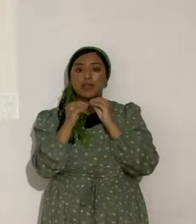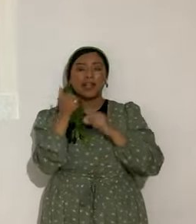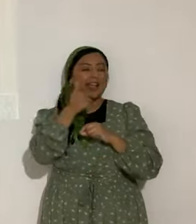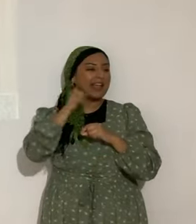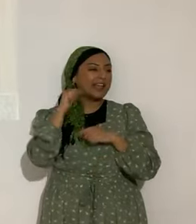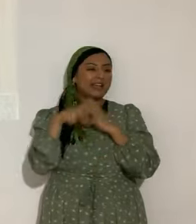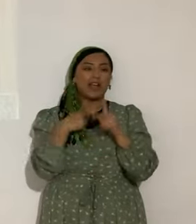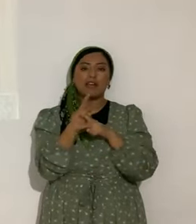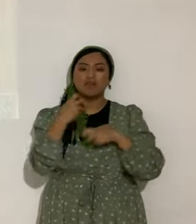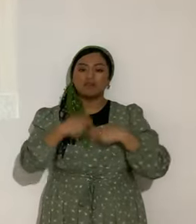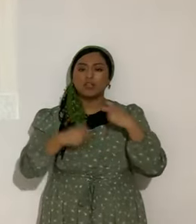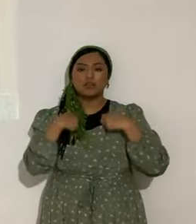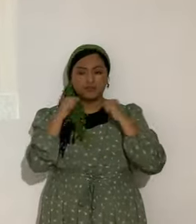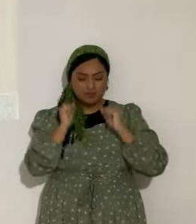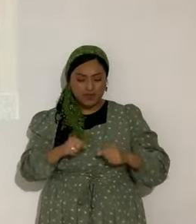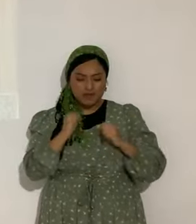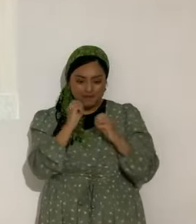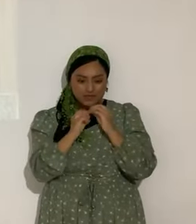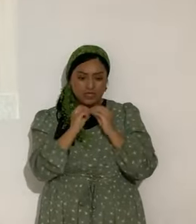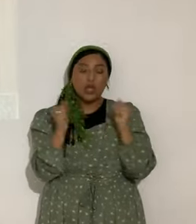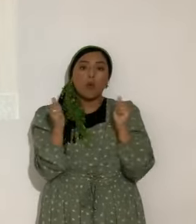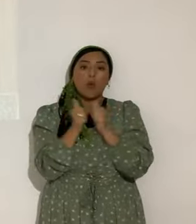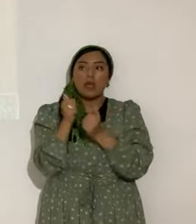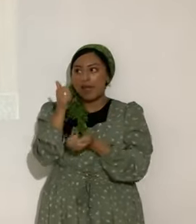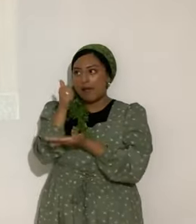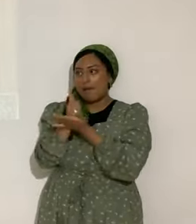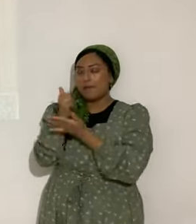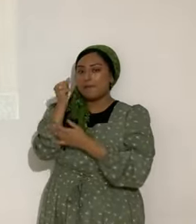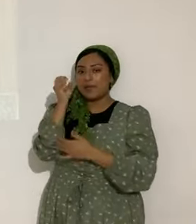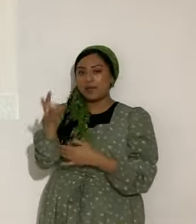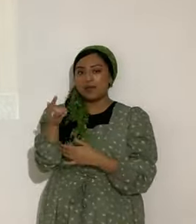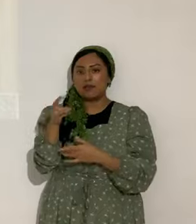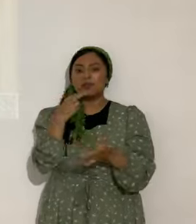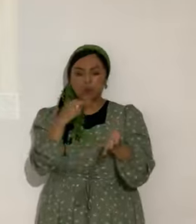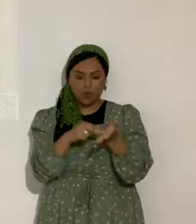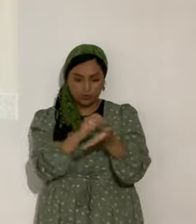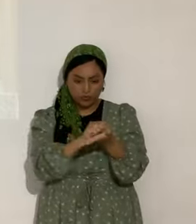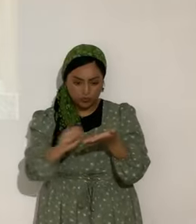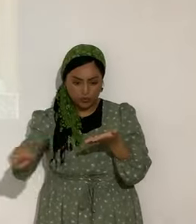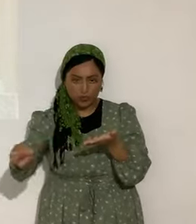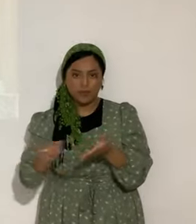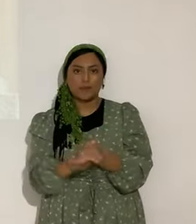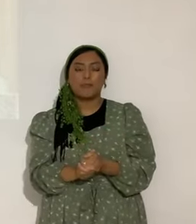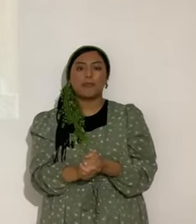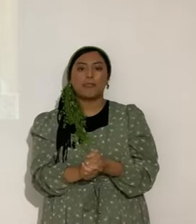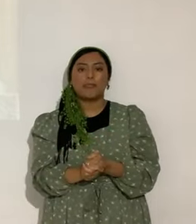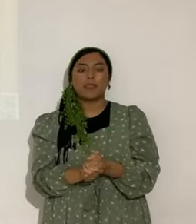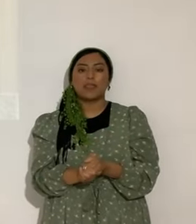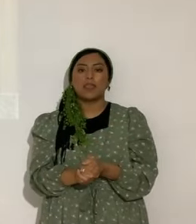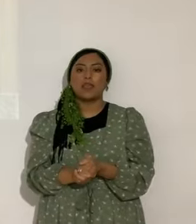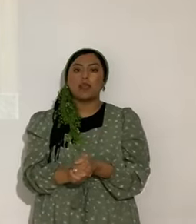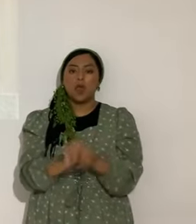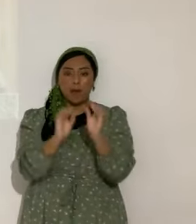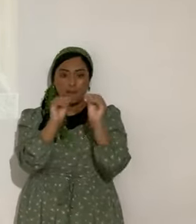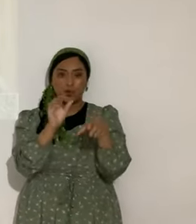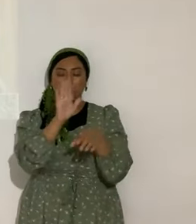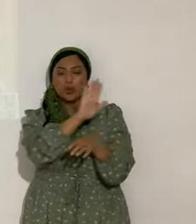problema con la ayuda de Yashua. Anótelo. Cualquier problema. Me gustaría que eso lo pusieras en una cartulina.